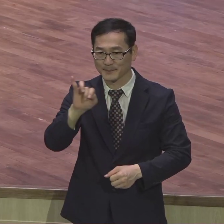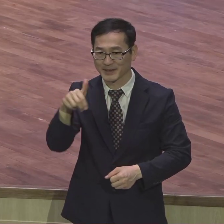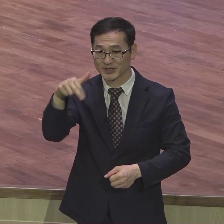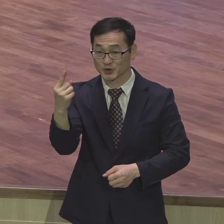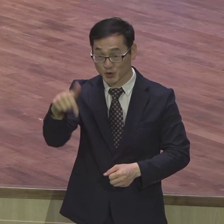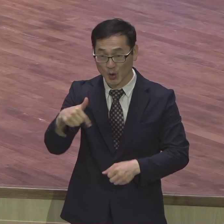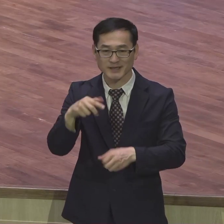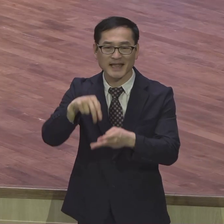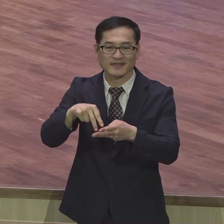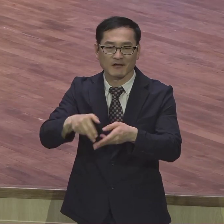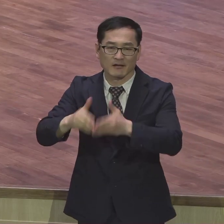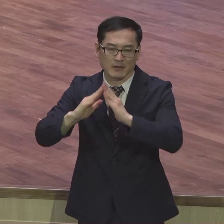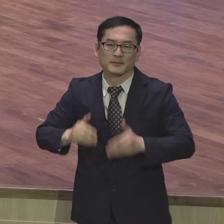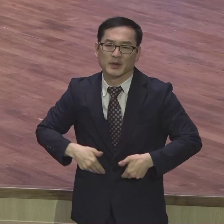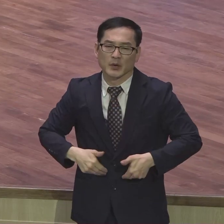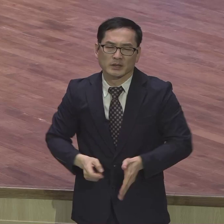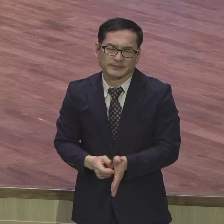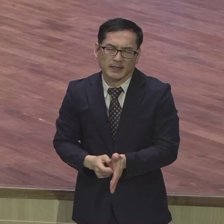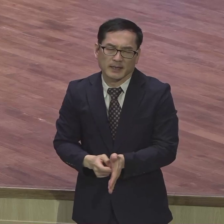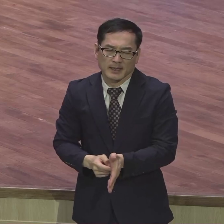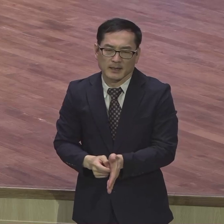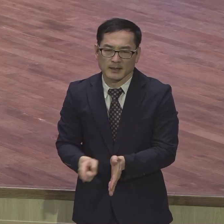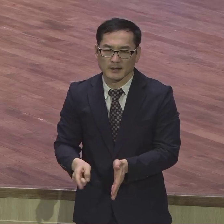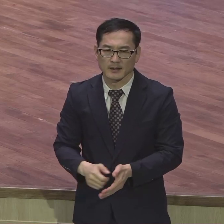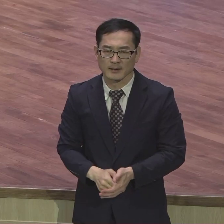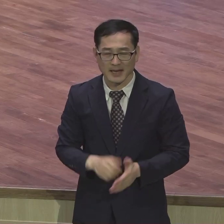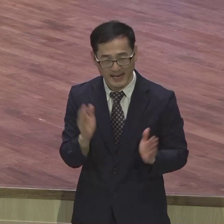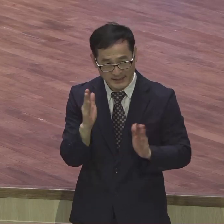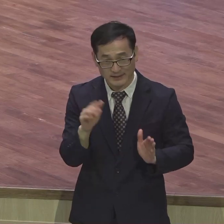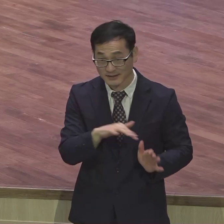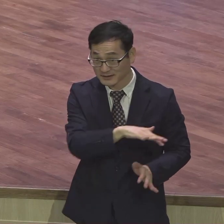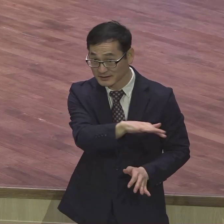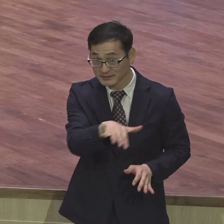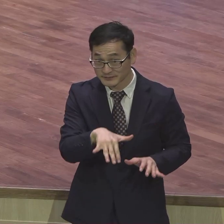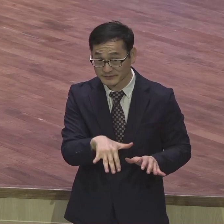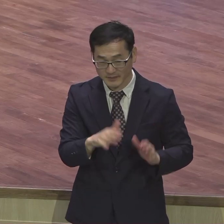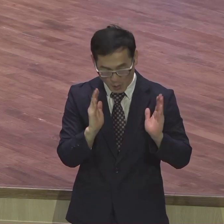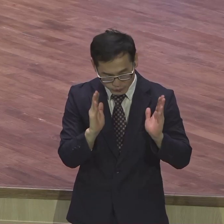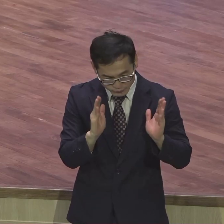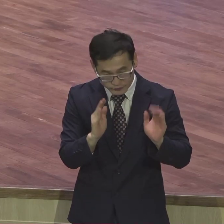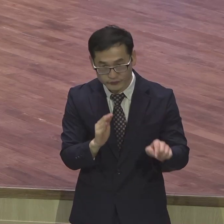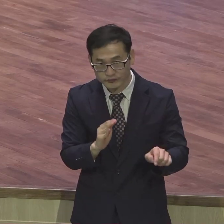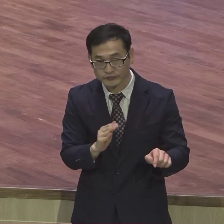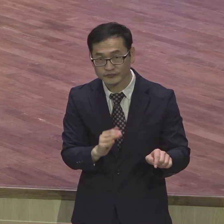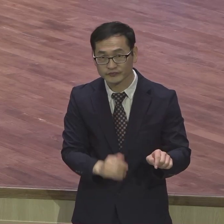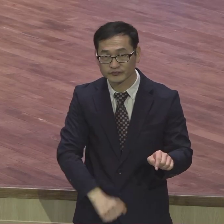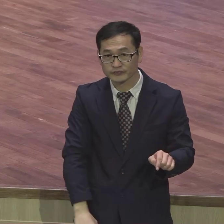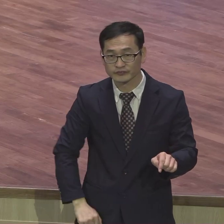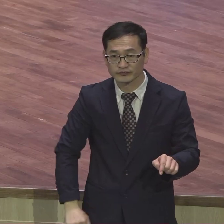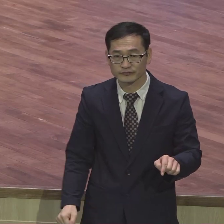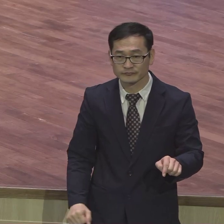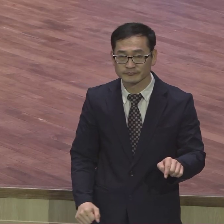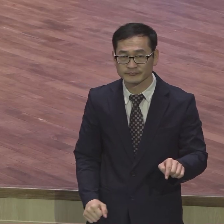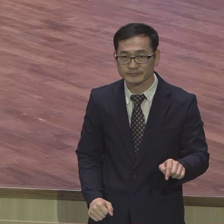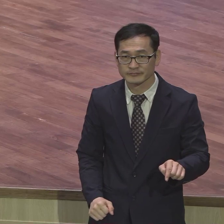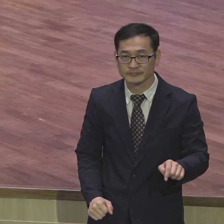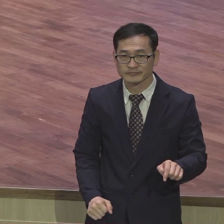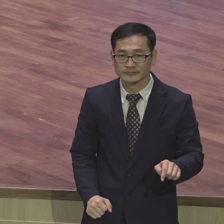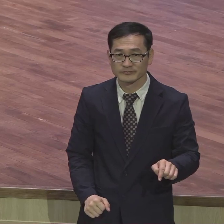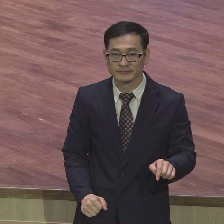그래서요 그렇게 그들이 와서 지금 학생들 말이죠 그 어른교회 공부하잖아요 직장 일일 고생하잖아요